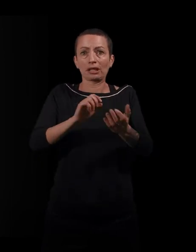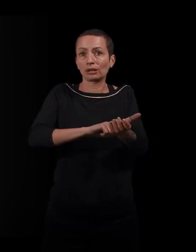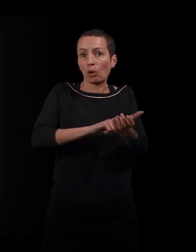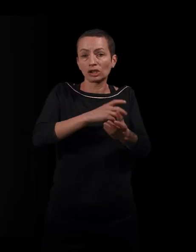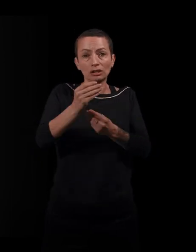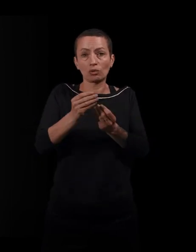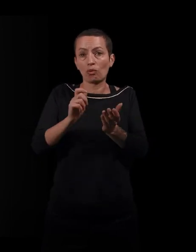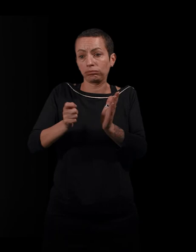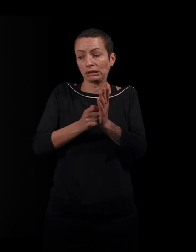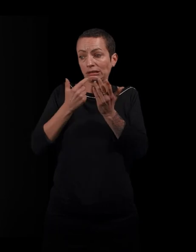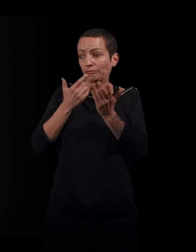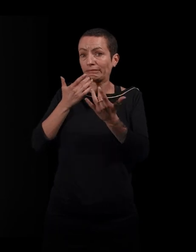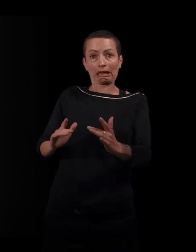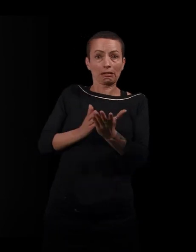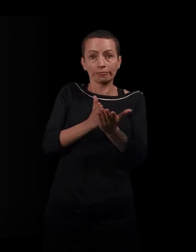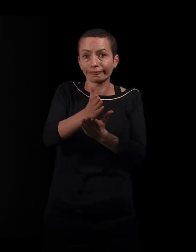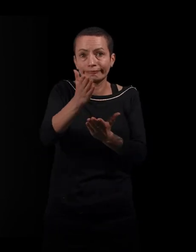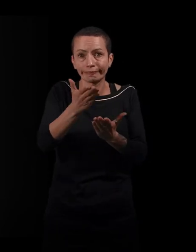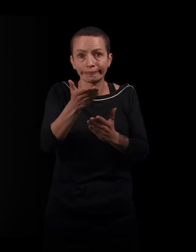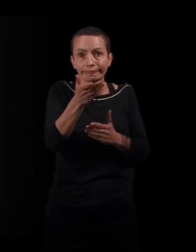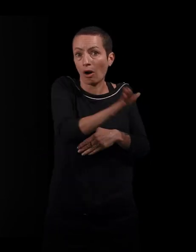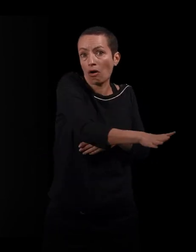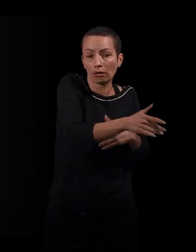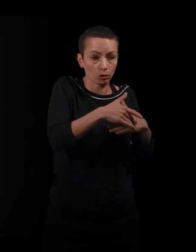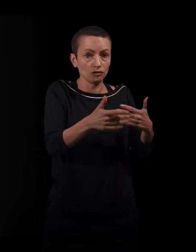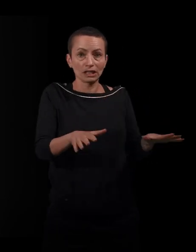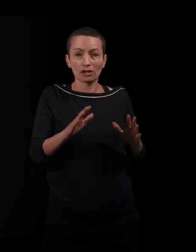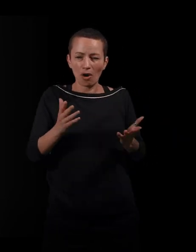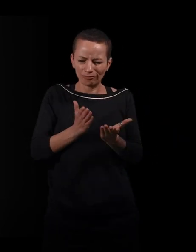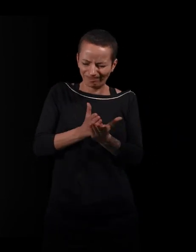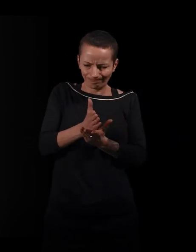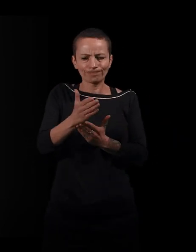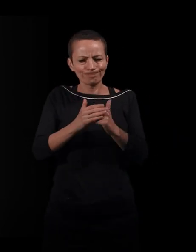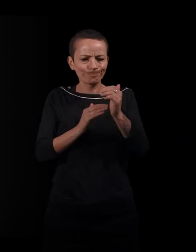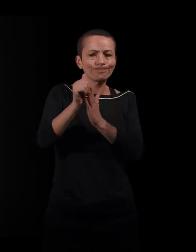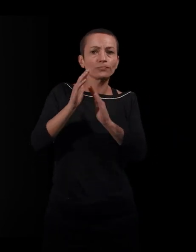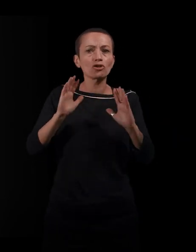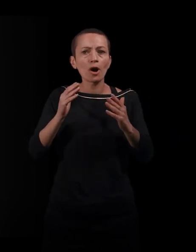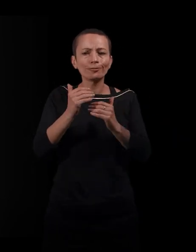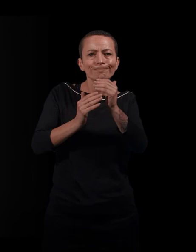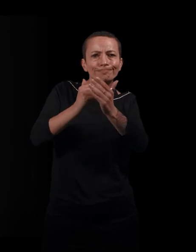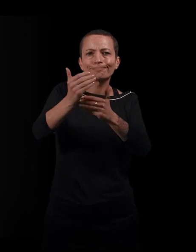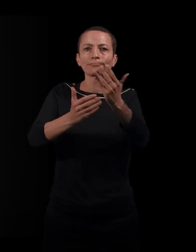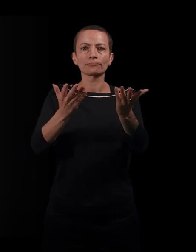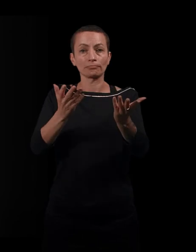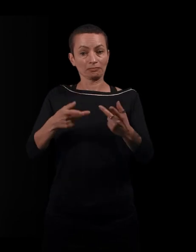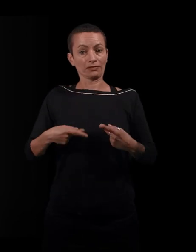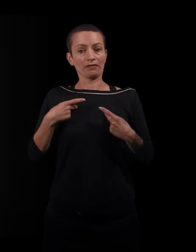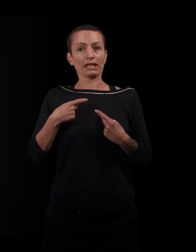route. Et donc, comment on survit aussi à ça et comment on se reconstruit, comment on se construit une trajectoire, malgré tout ?